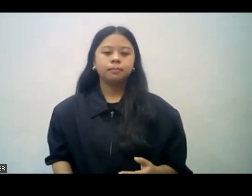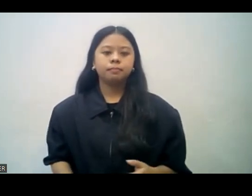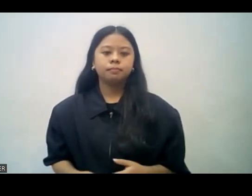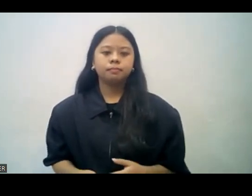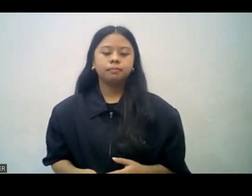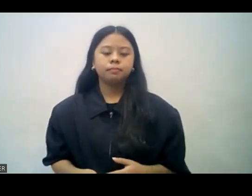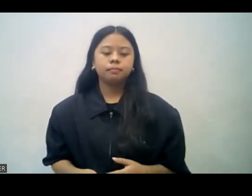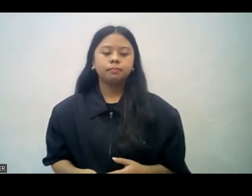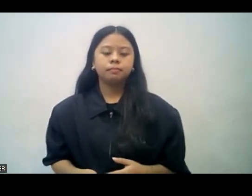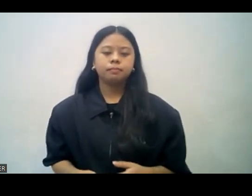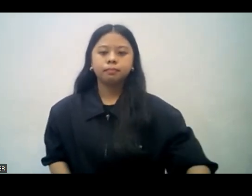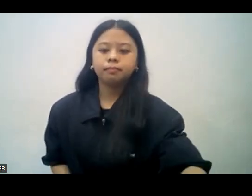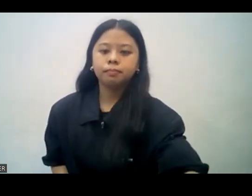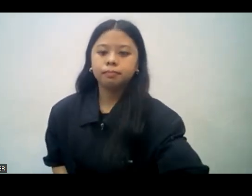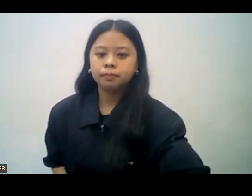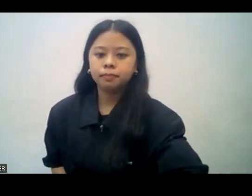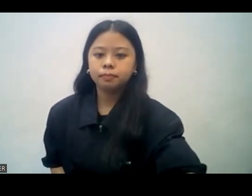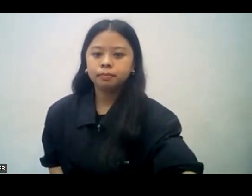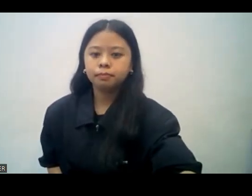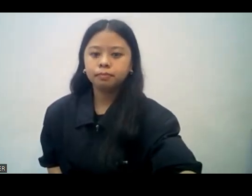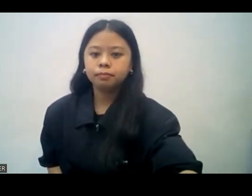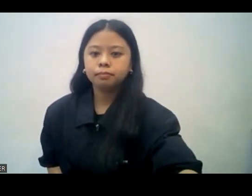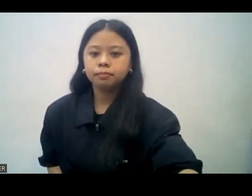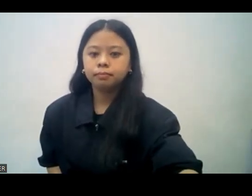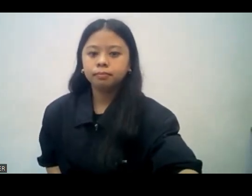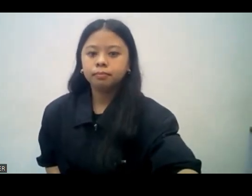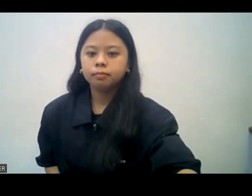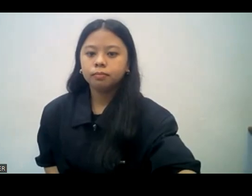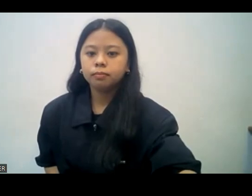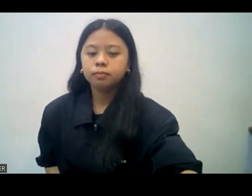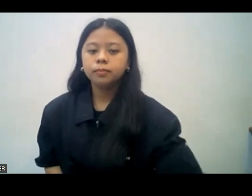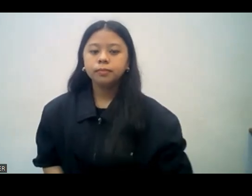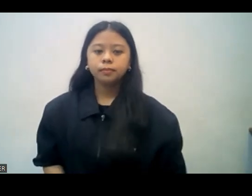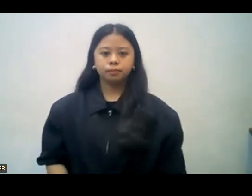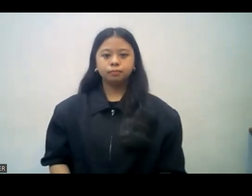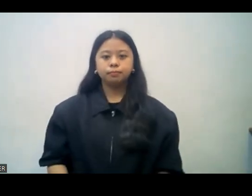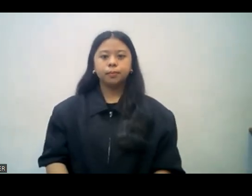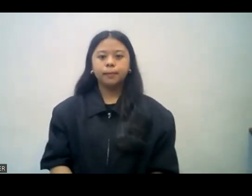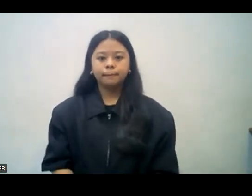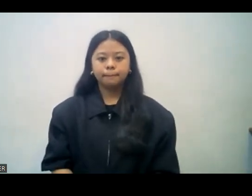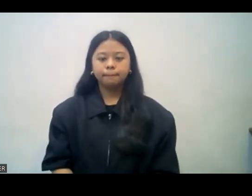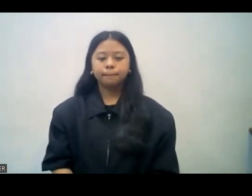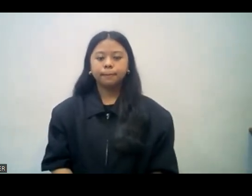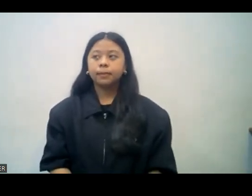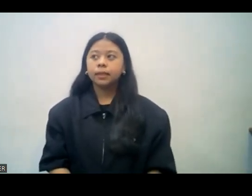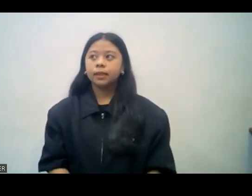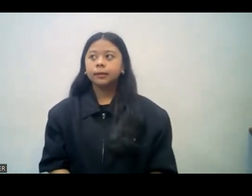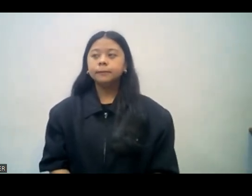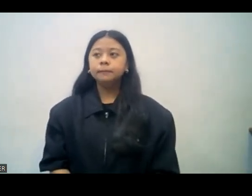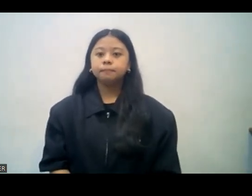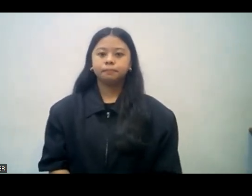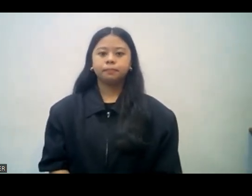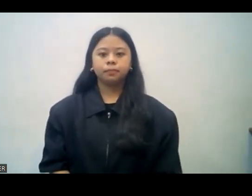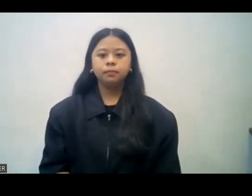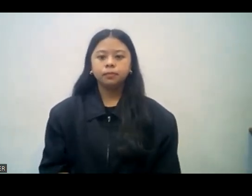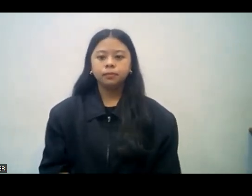na sa inyo ang salita ni Kristo. Kaya, ayon sa lahat ng karunungan, yung mga taong ito po yung maaaring